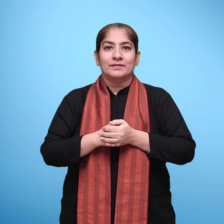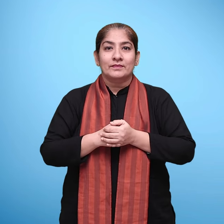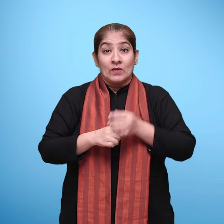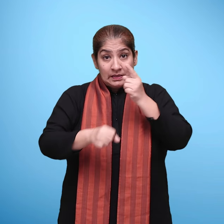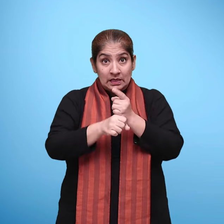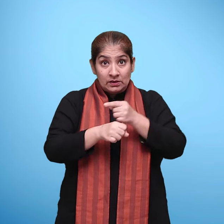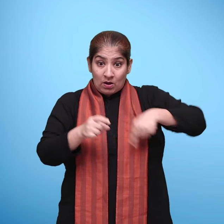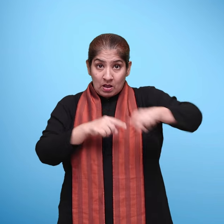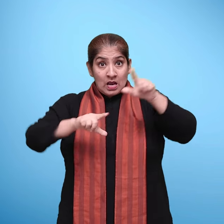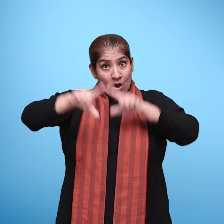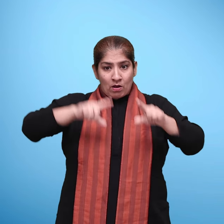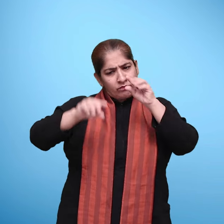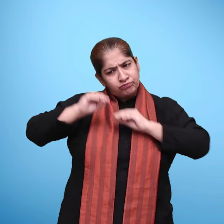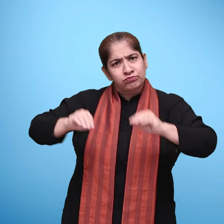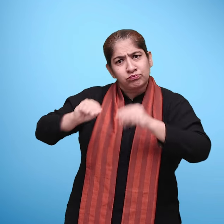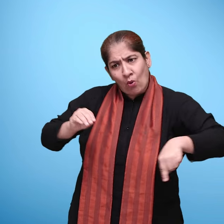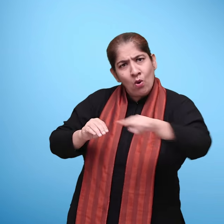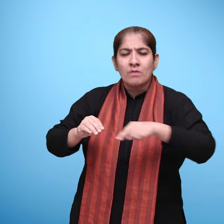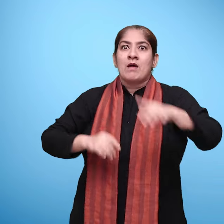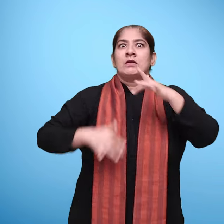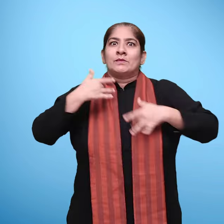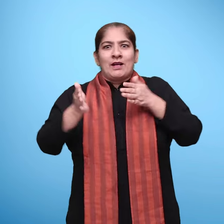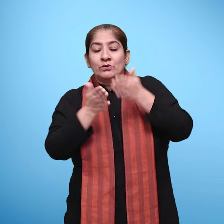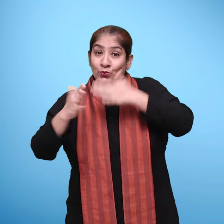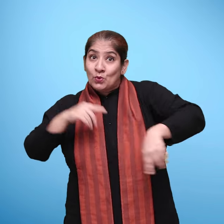होगा और बच्चे आनंद के साथ भाशा सीखेंगे